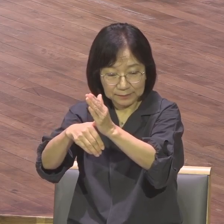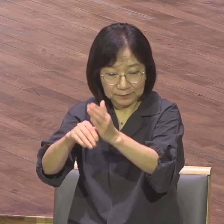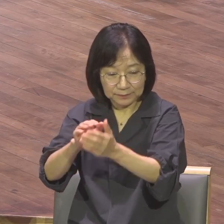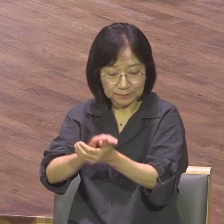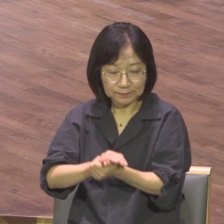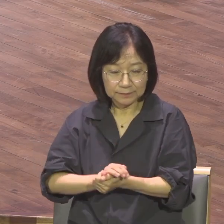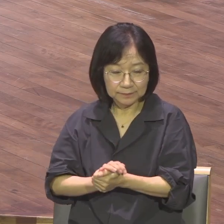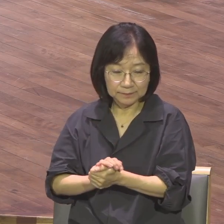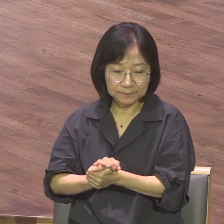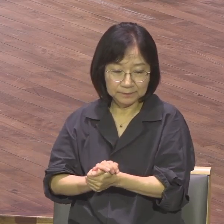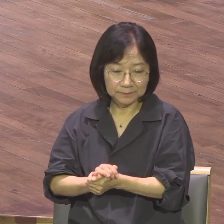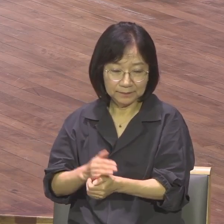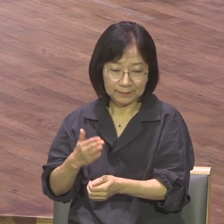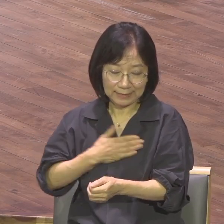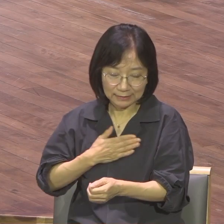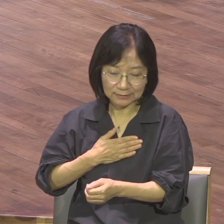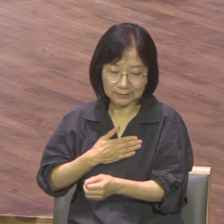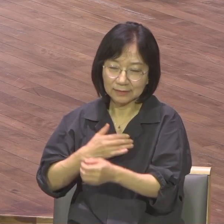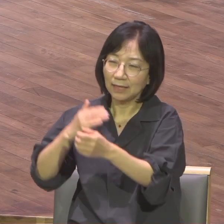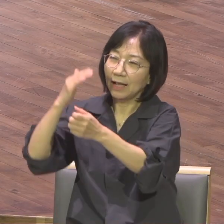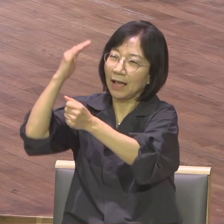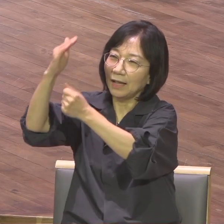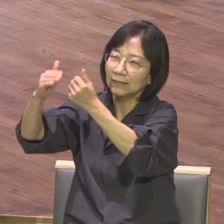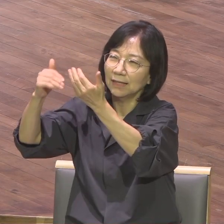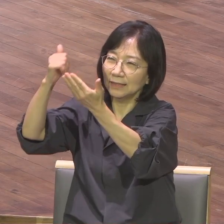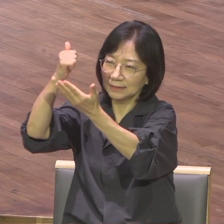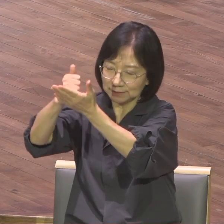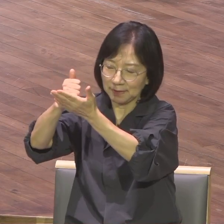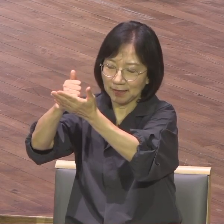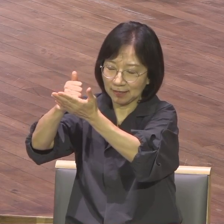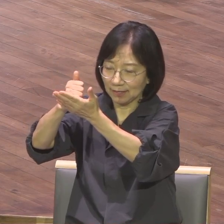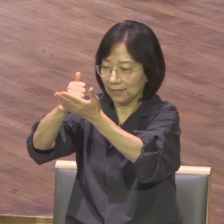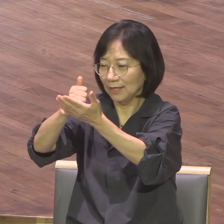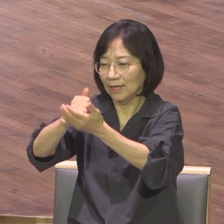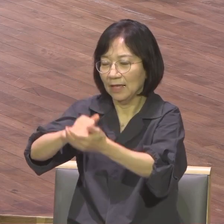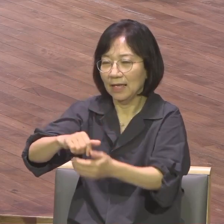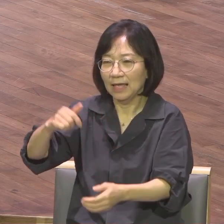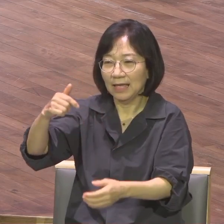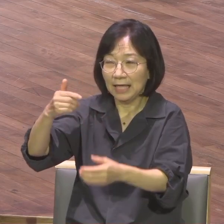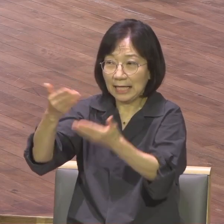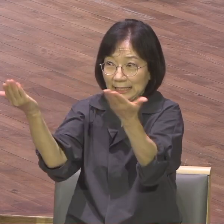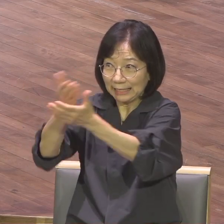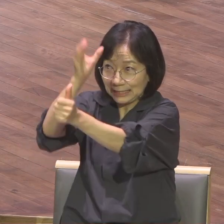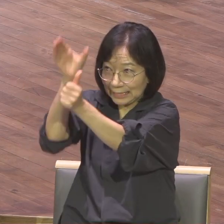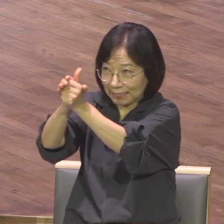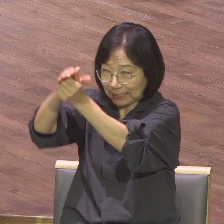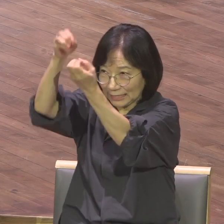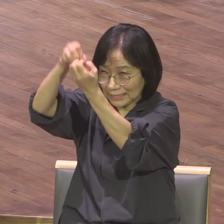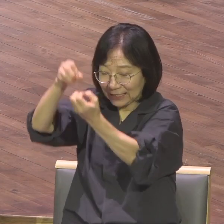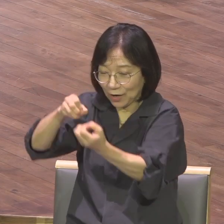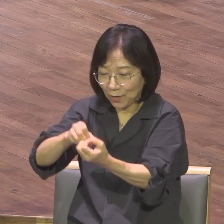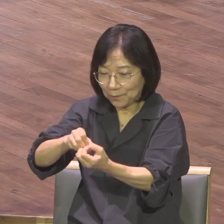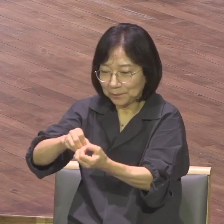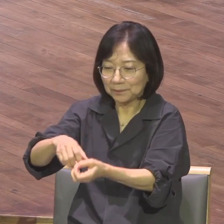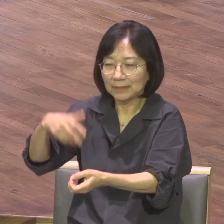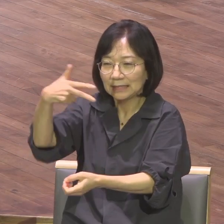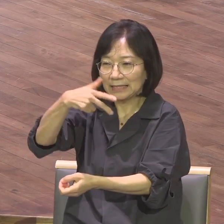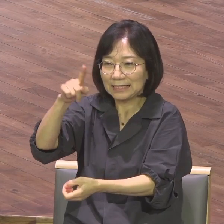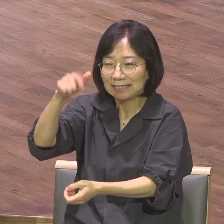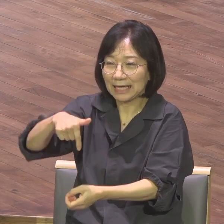영원한 기업 작품 유산이 되어질 것입니다 이러한 영원한 응답 누리는 우리 예원의